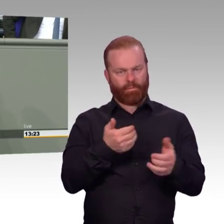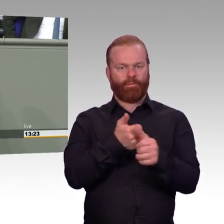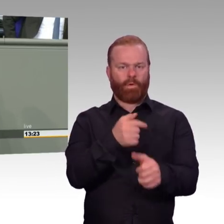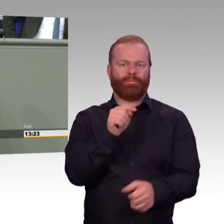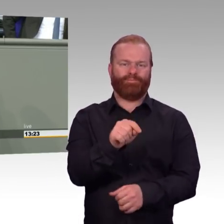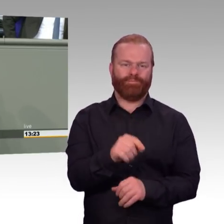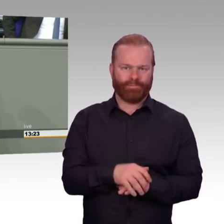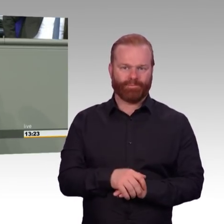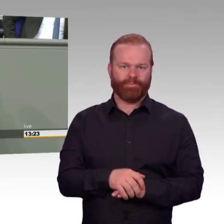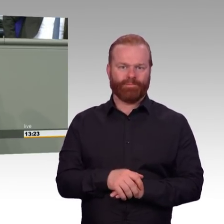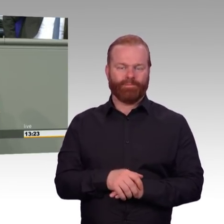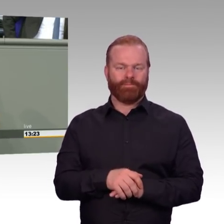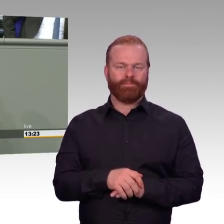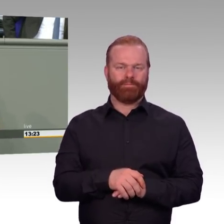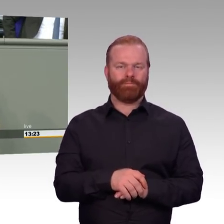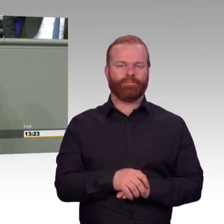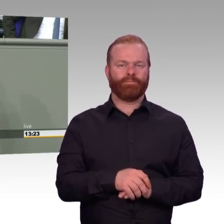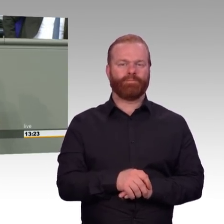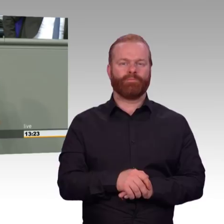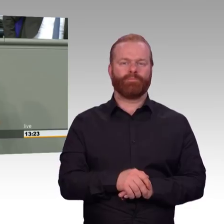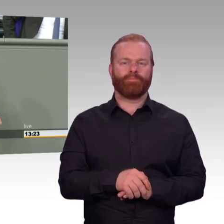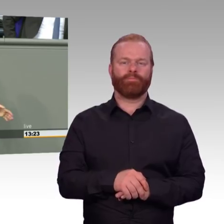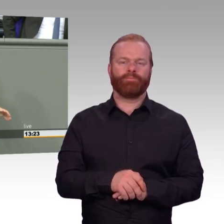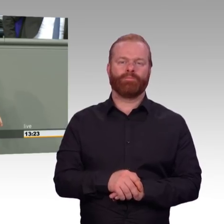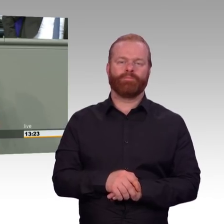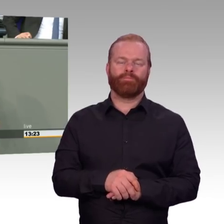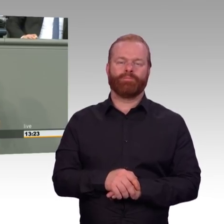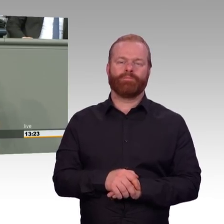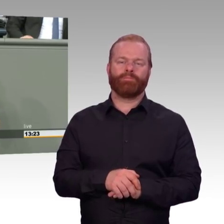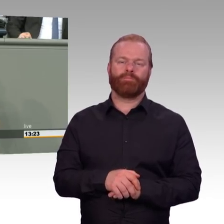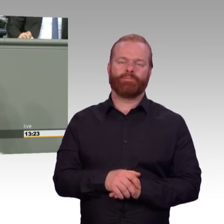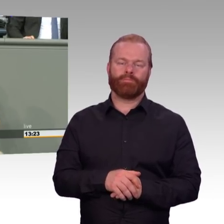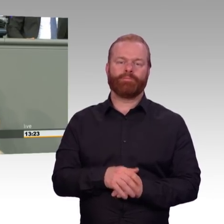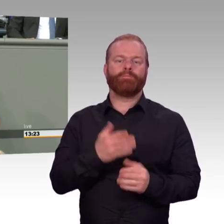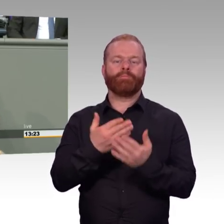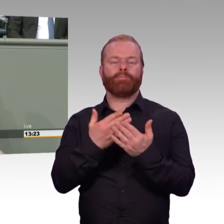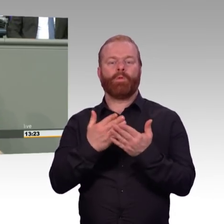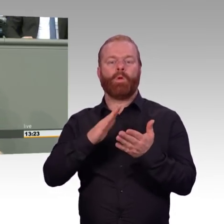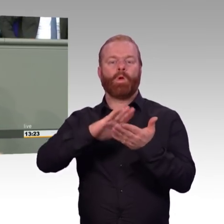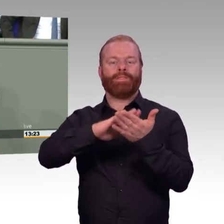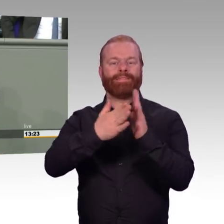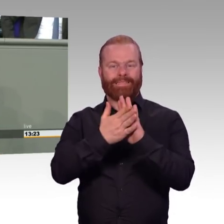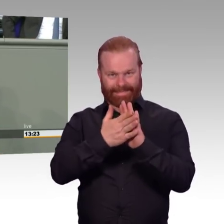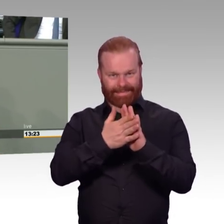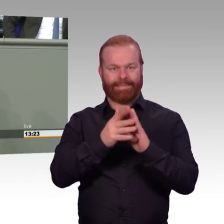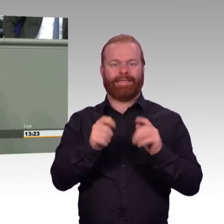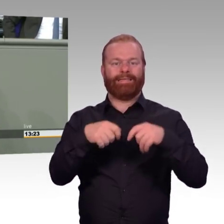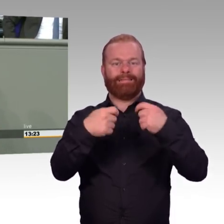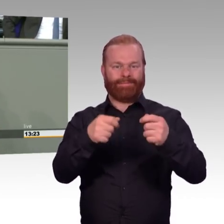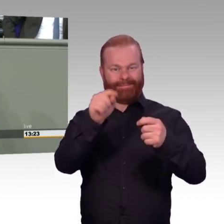und Erfolge, auf die man stolz sein kann. Und nichts anderes ist dieses Ergebnis. Beim Kohlekonsens handelt es sich um Erfolg. Und